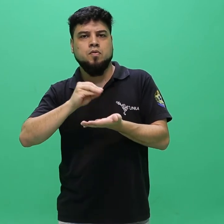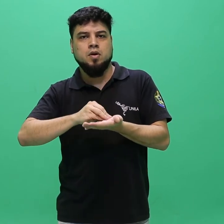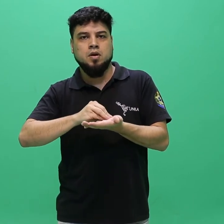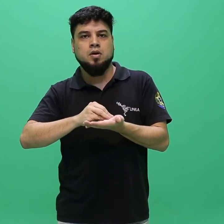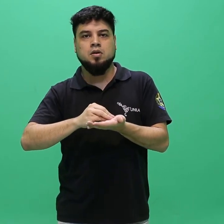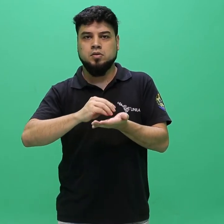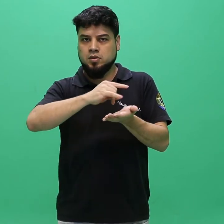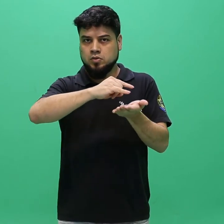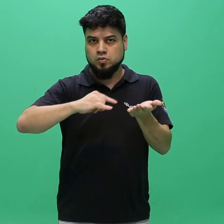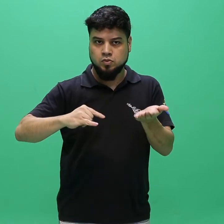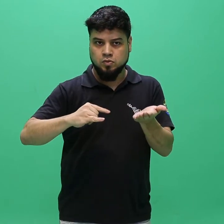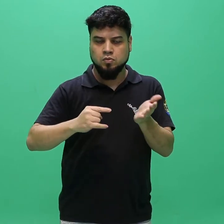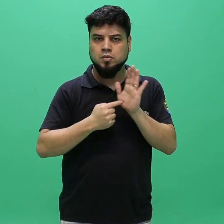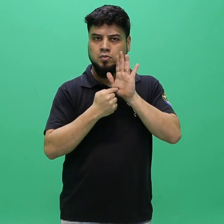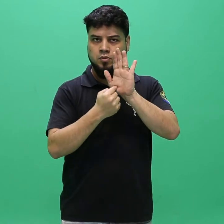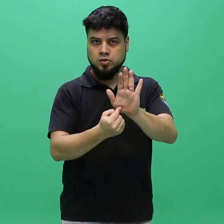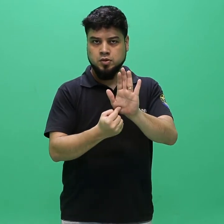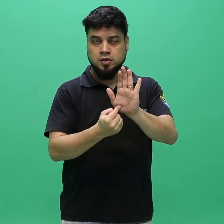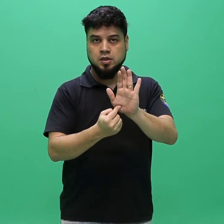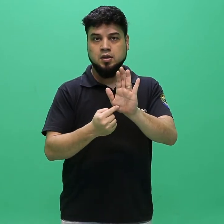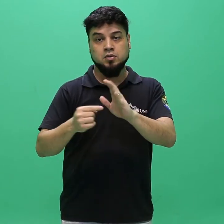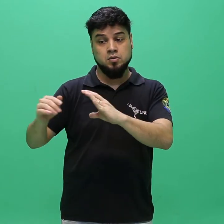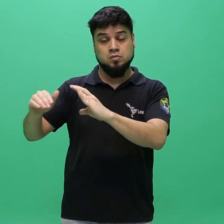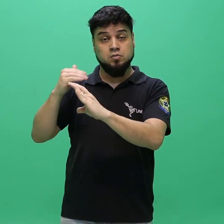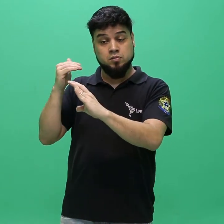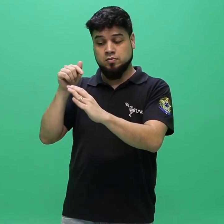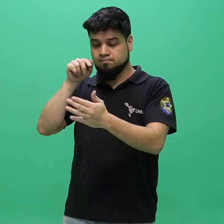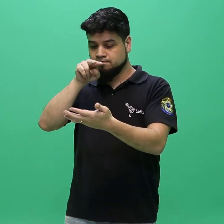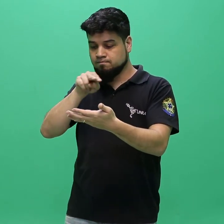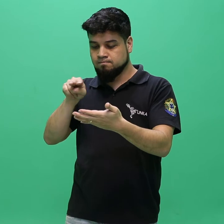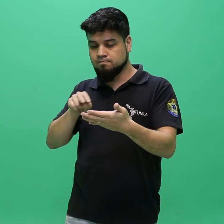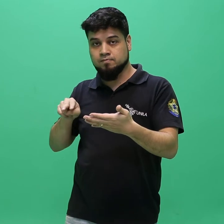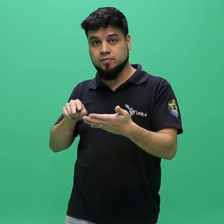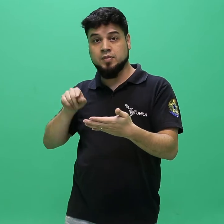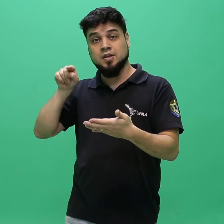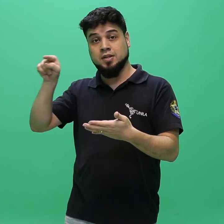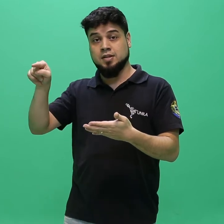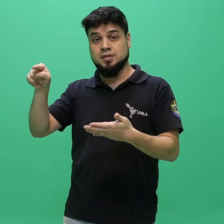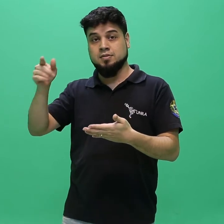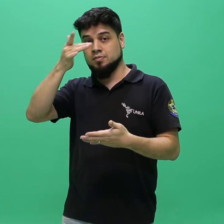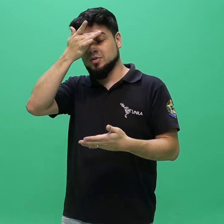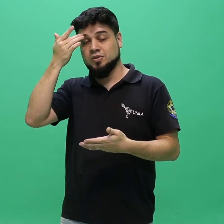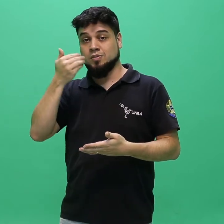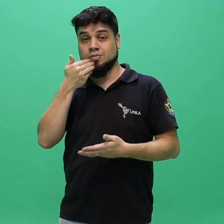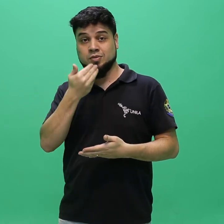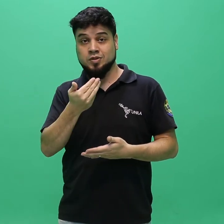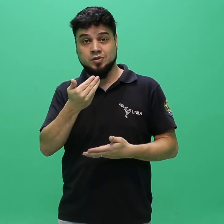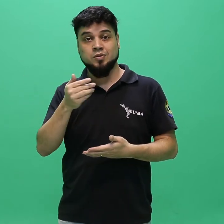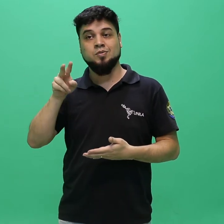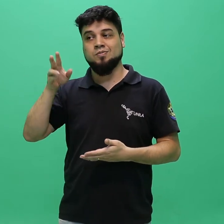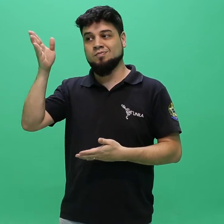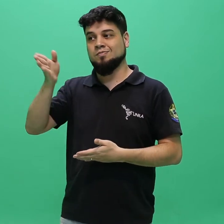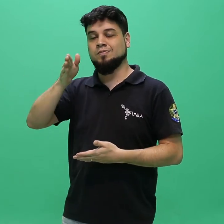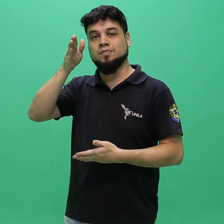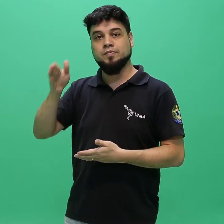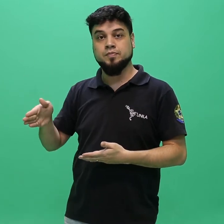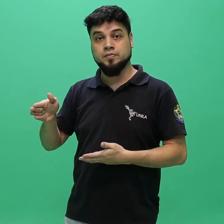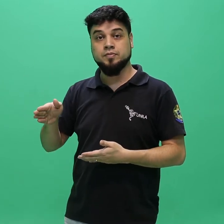documentação oficial enviada, o candidato terá sua inscrição indeferida, sendo